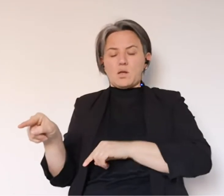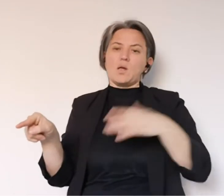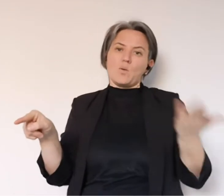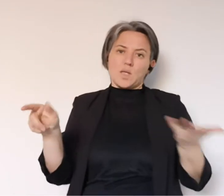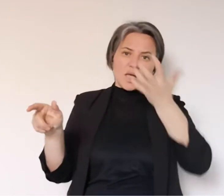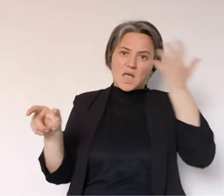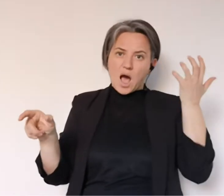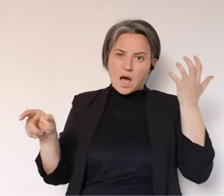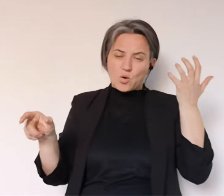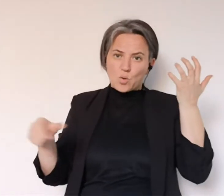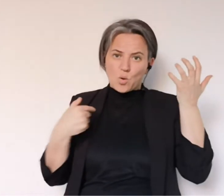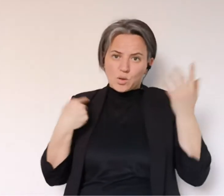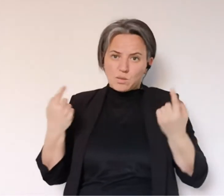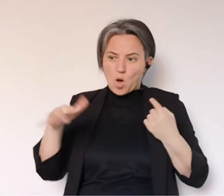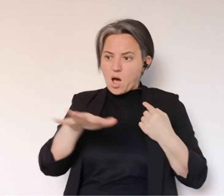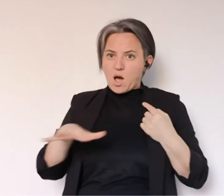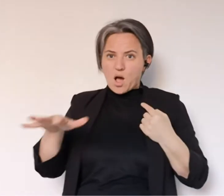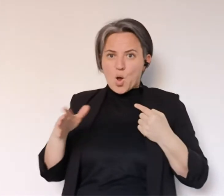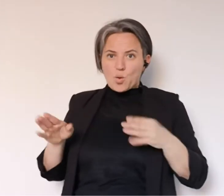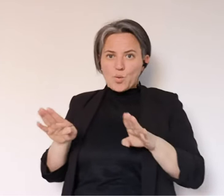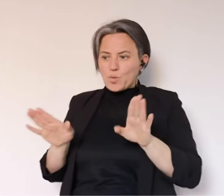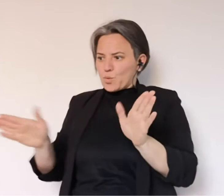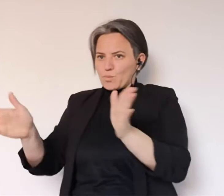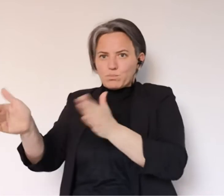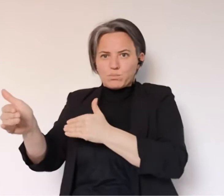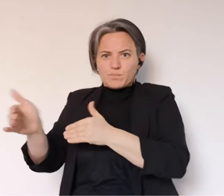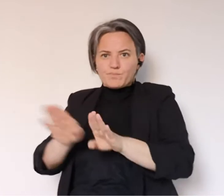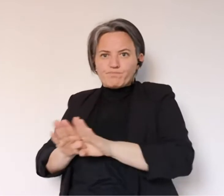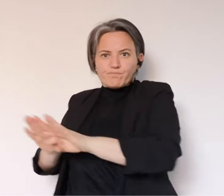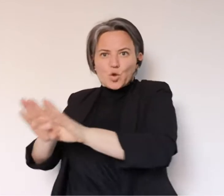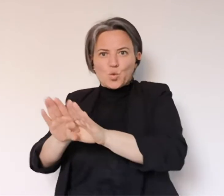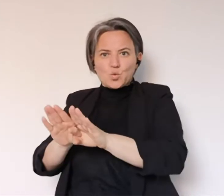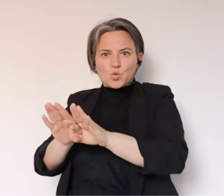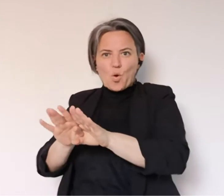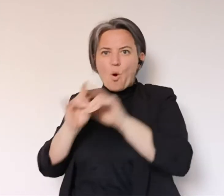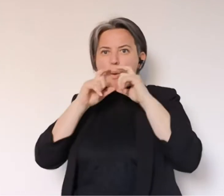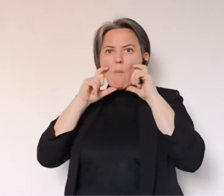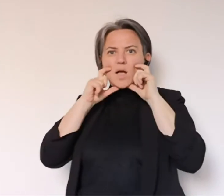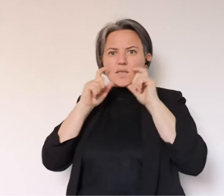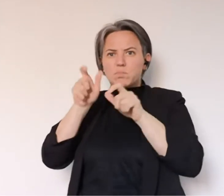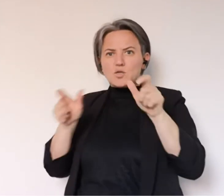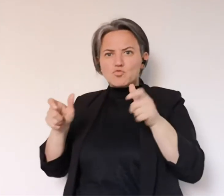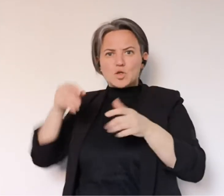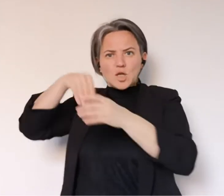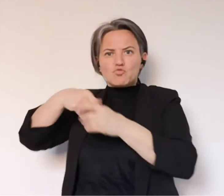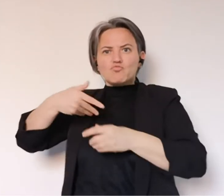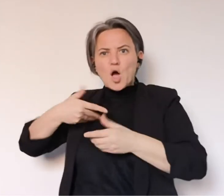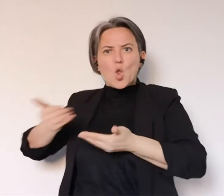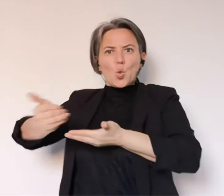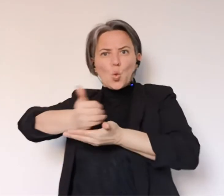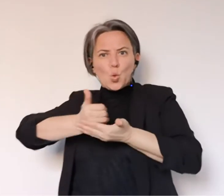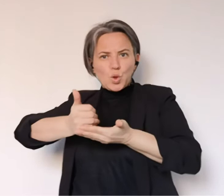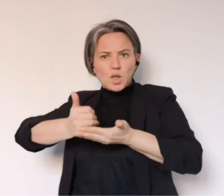metto per non infettare eventualmente le altre persone. Ragion veduta, se siamo in un ambiente di tipo chiuso e abbiamo tutti la